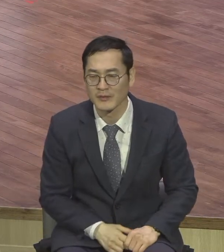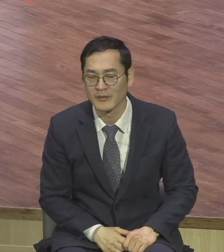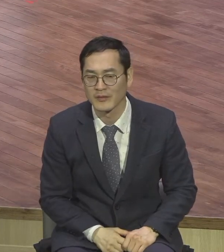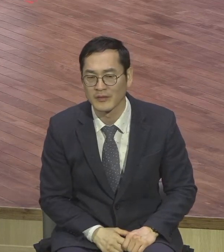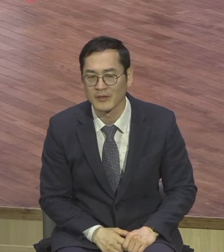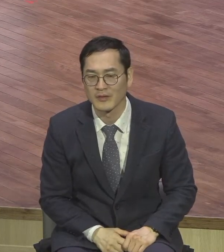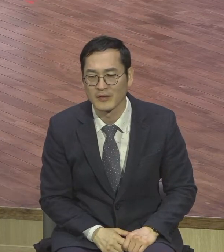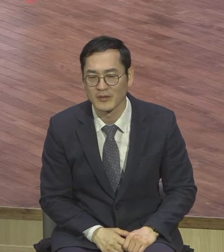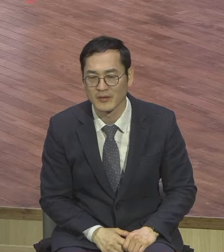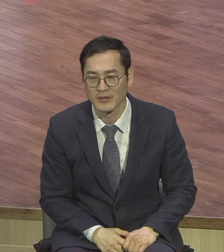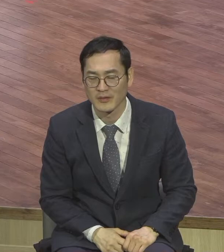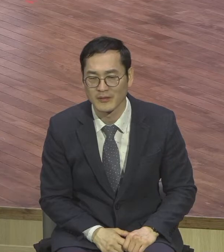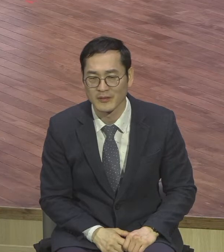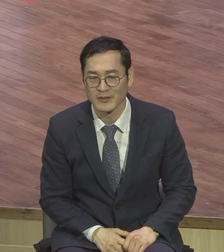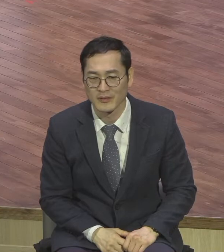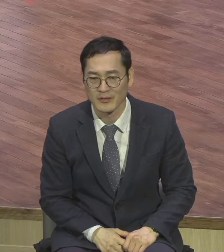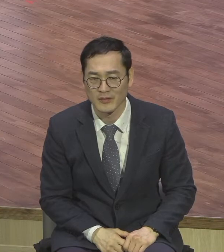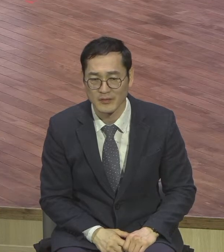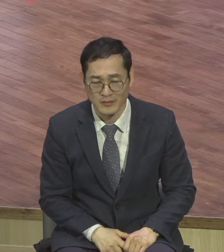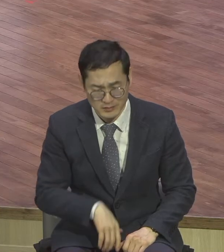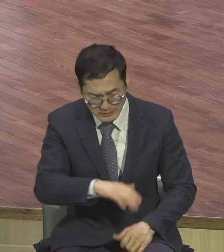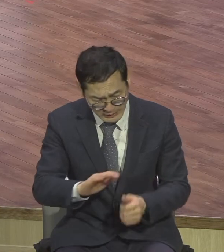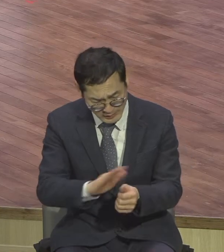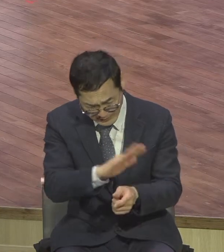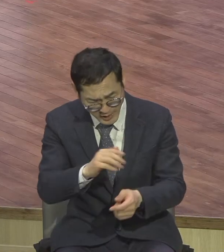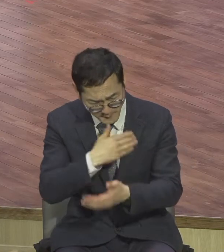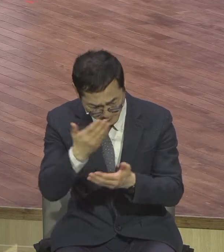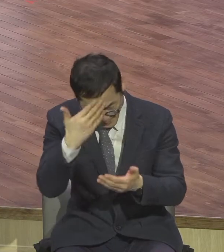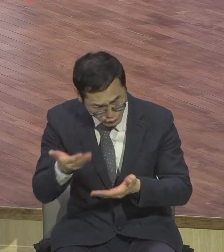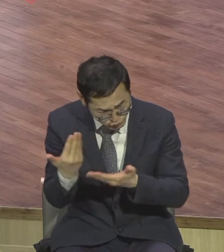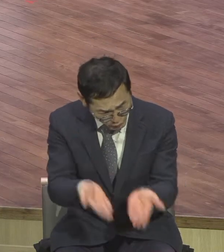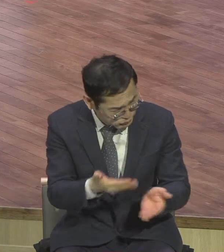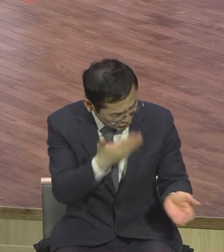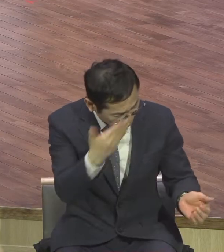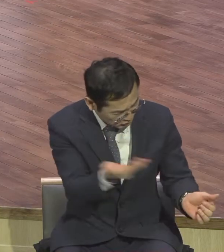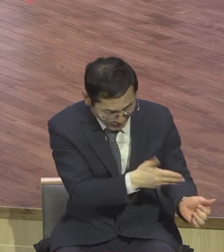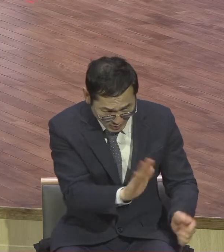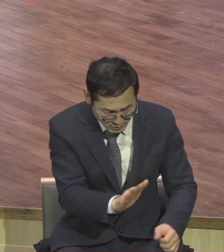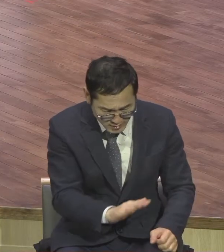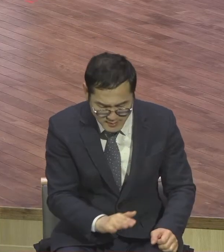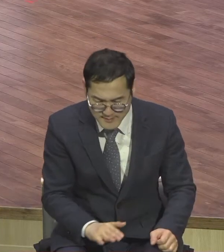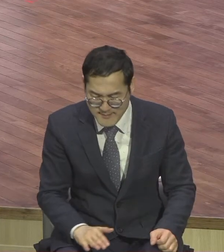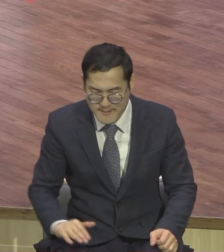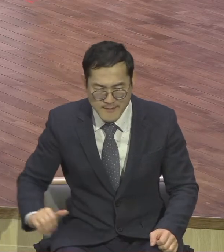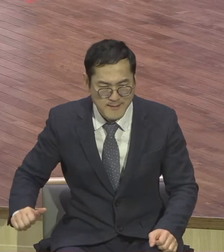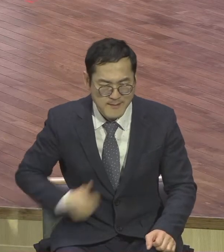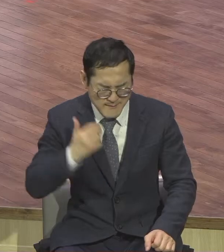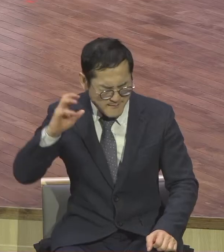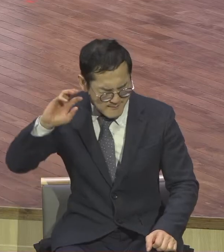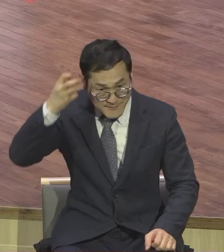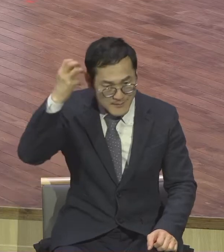그러니까 감옥에 이 비유를 말씀하신 예수님께서 이렇게 결론 내리십니다 35절에